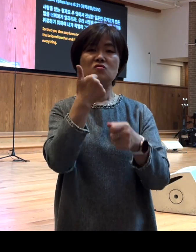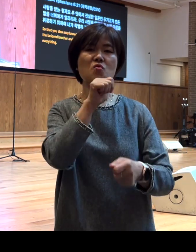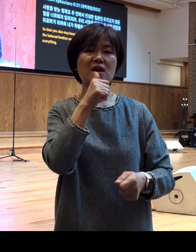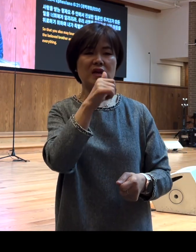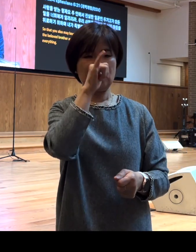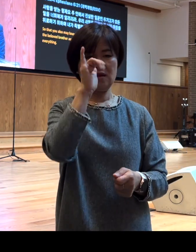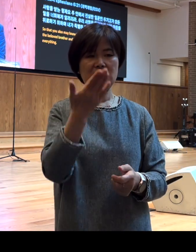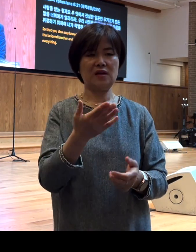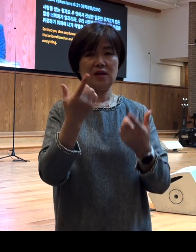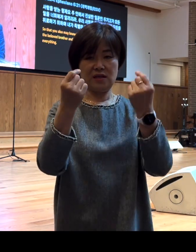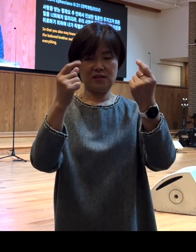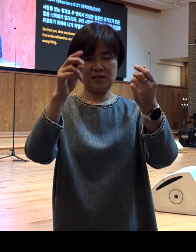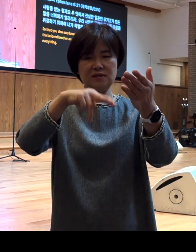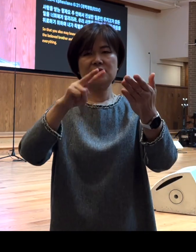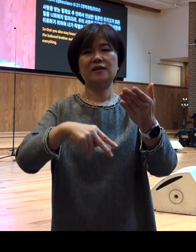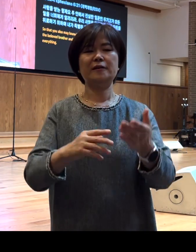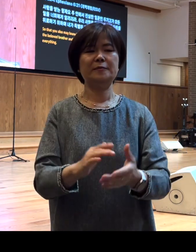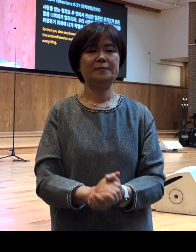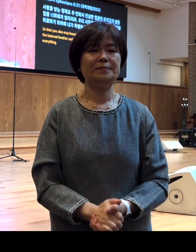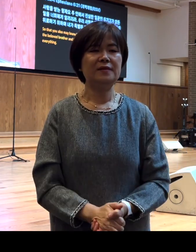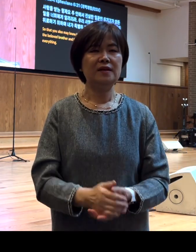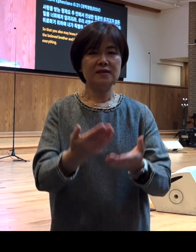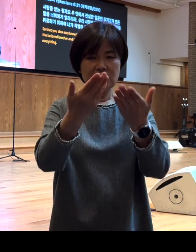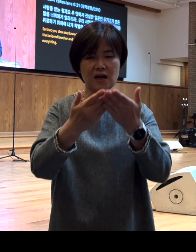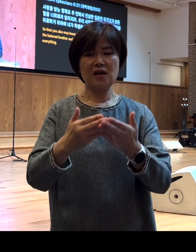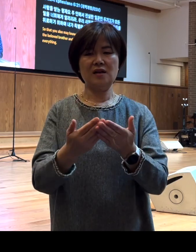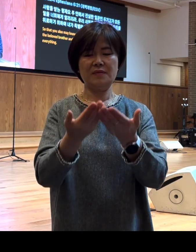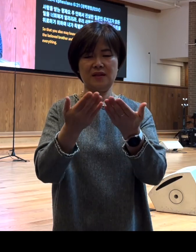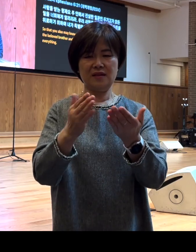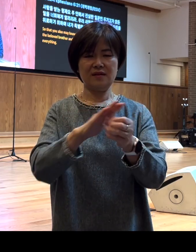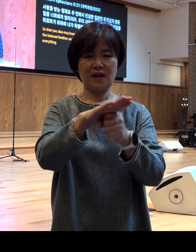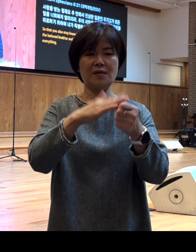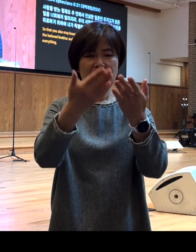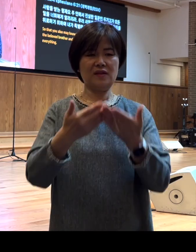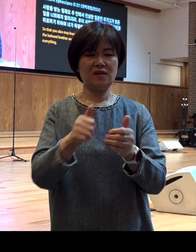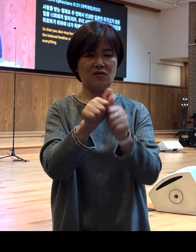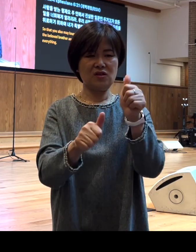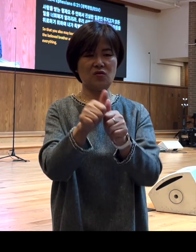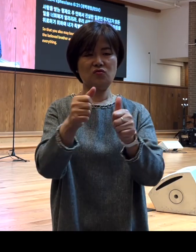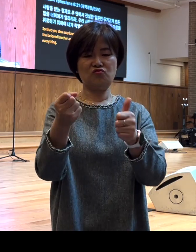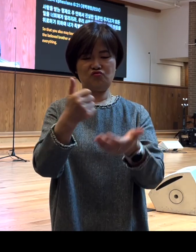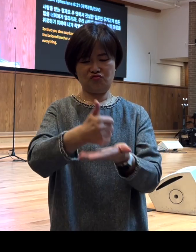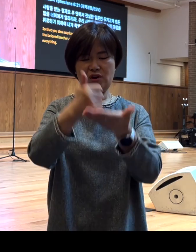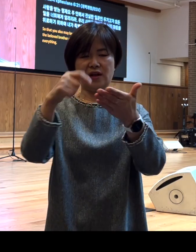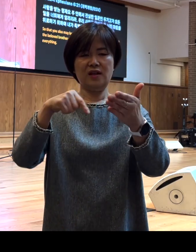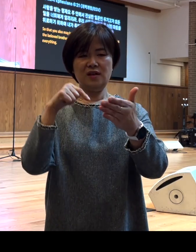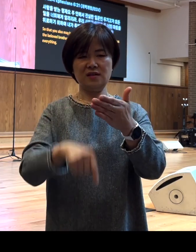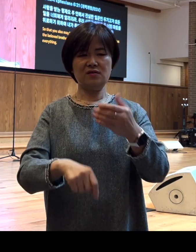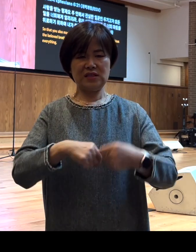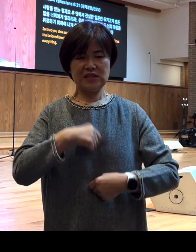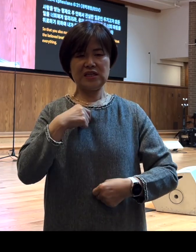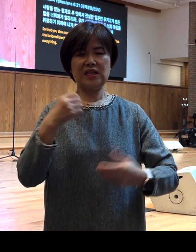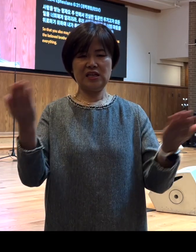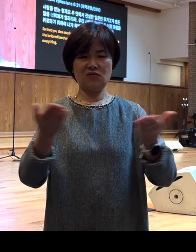우리 같이 한번 읽겠습니다 시작 사랑을 받는 형제여 주 안에서 신실한 일꾼인